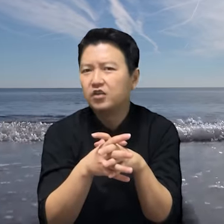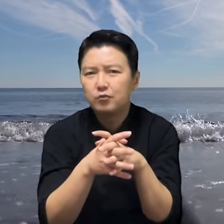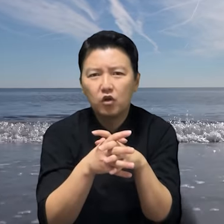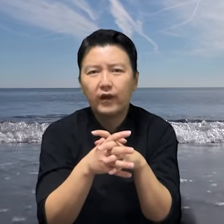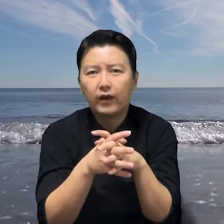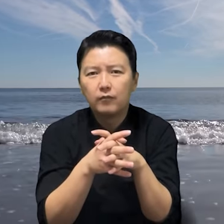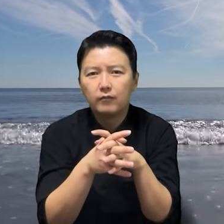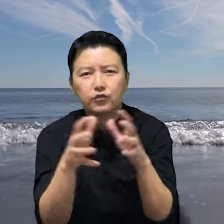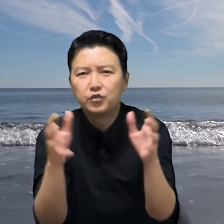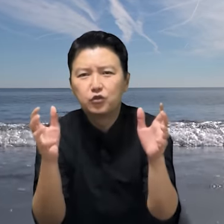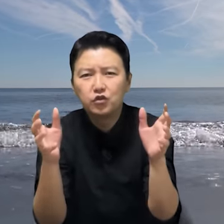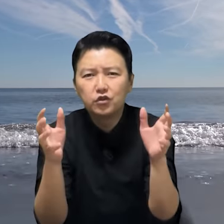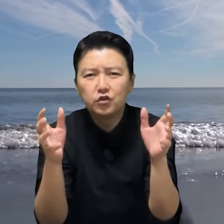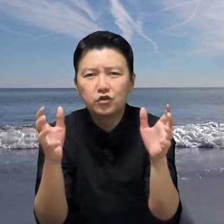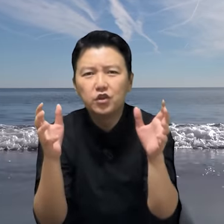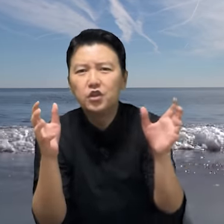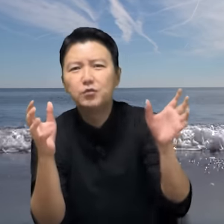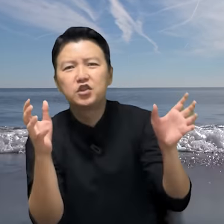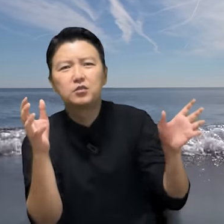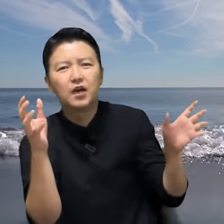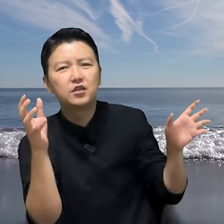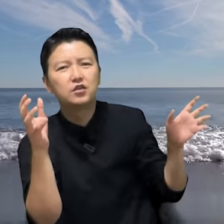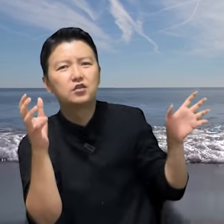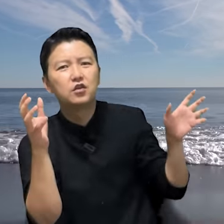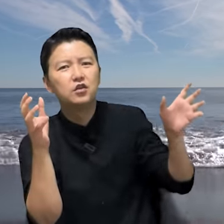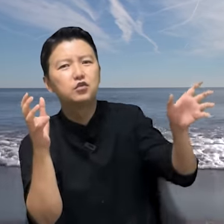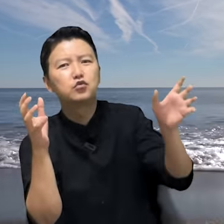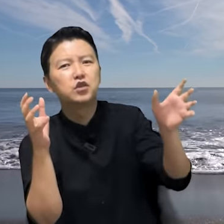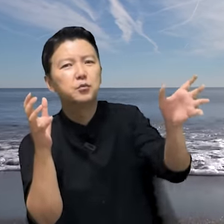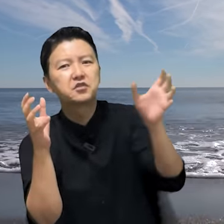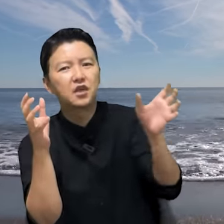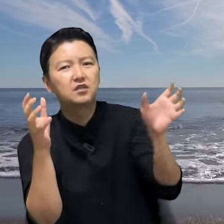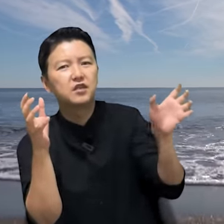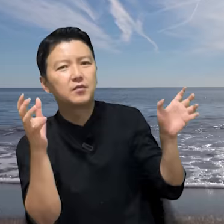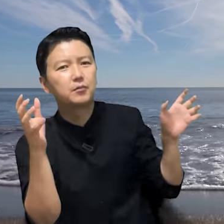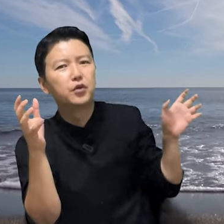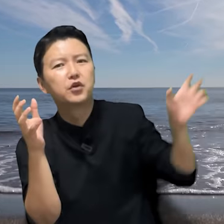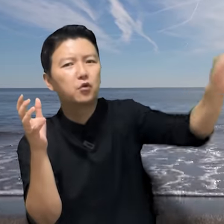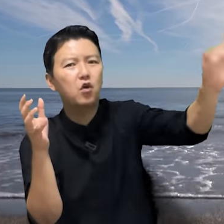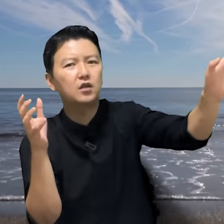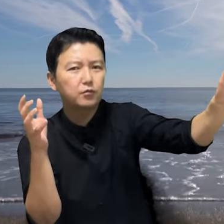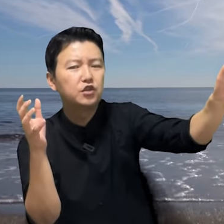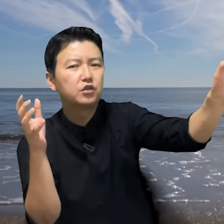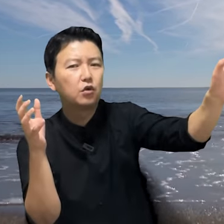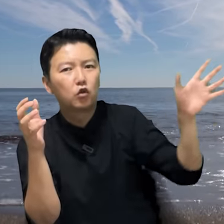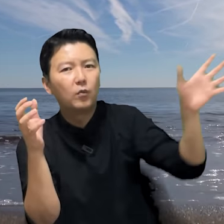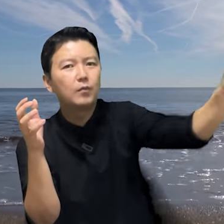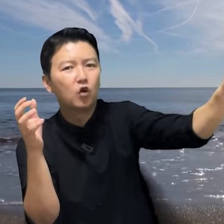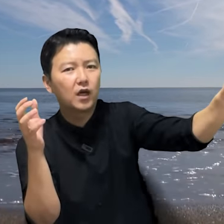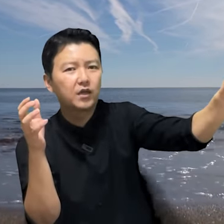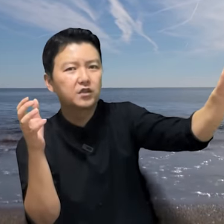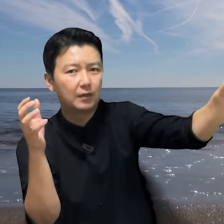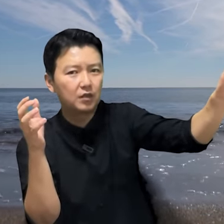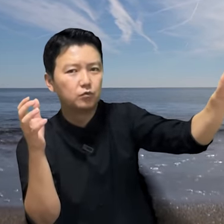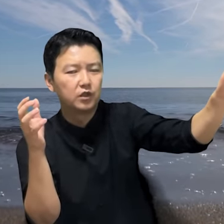니네 뭐야? 집주인은 이미 집안에 있는 럴리 중이 멱살을 잡아 벽에 확 밀치고 도망 못가게 잡아둡니다.